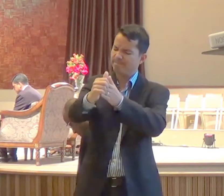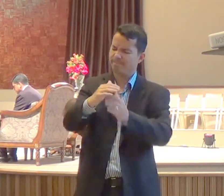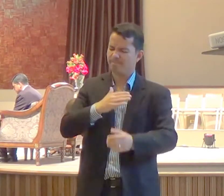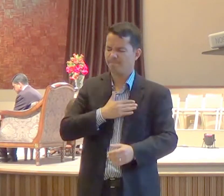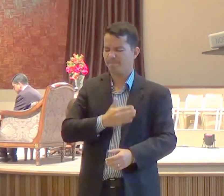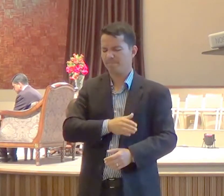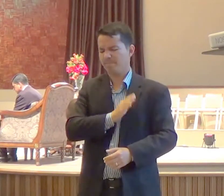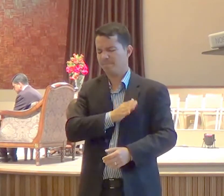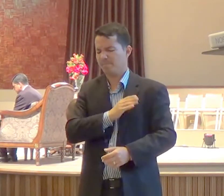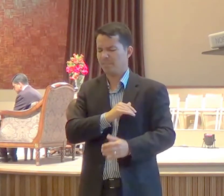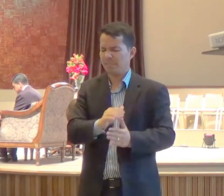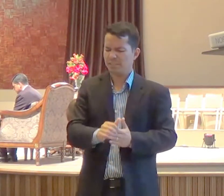Deus, eu oro pelas famílias,